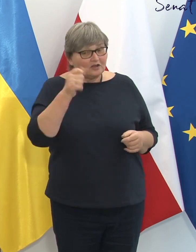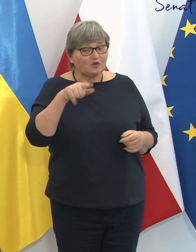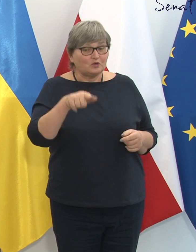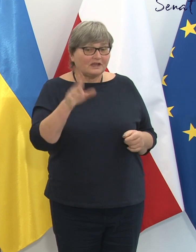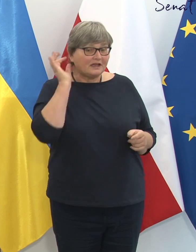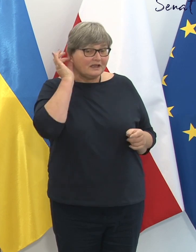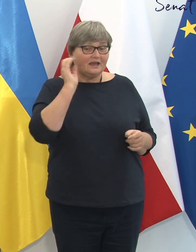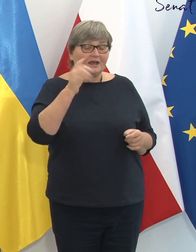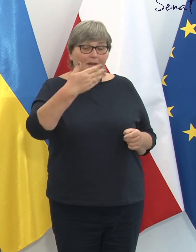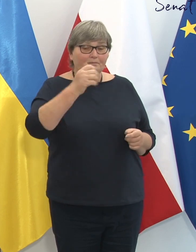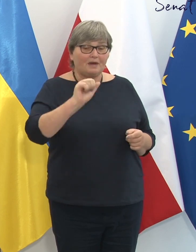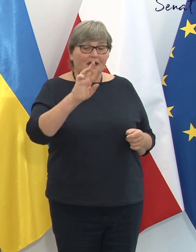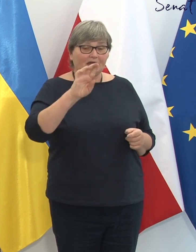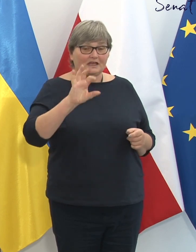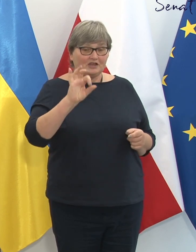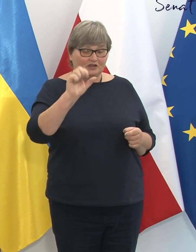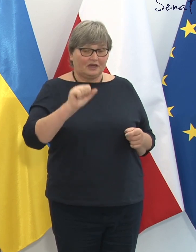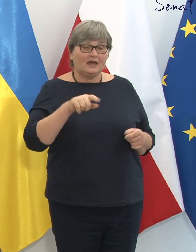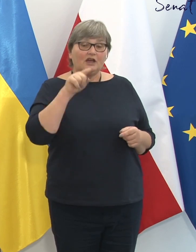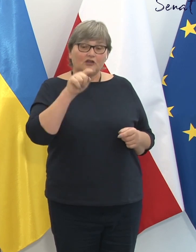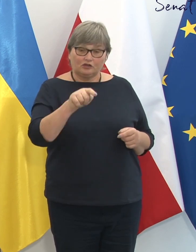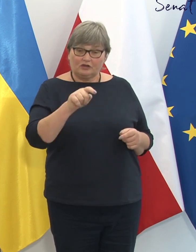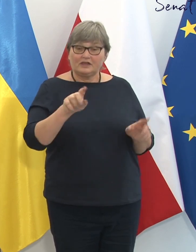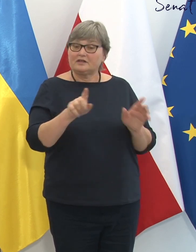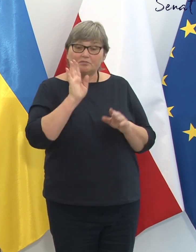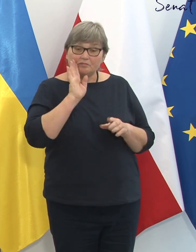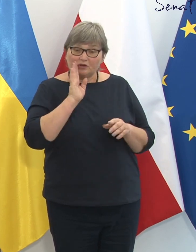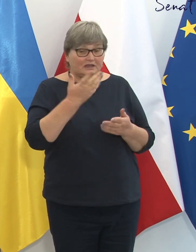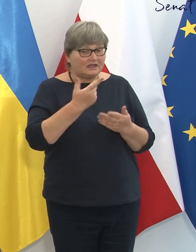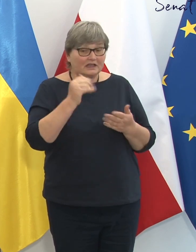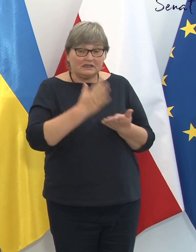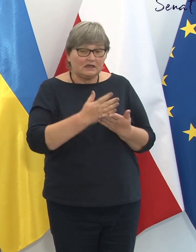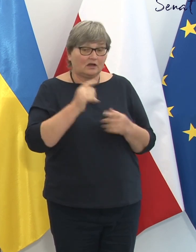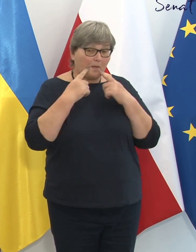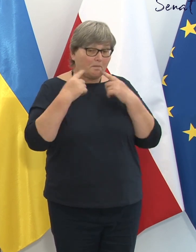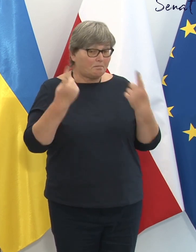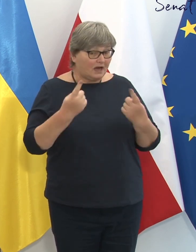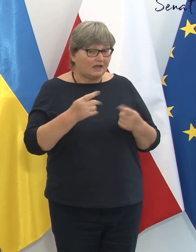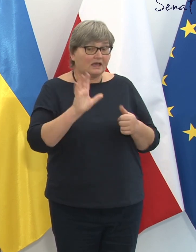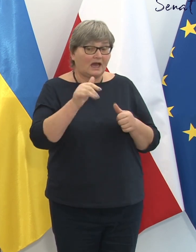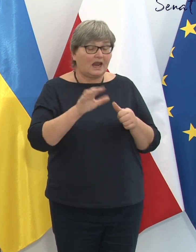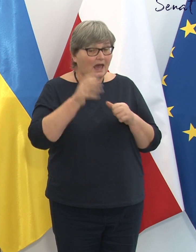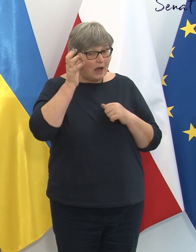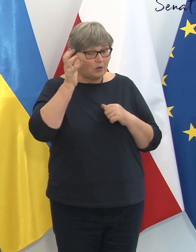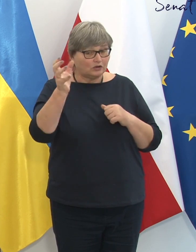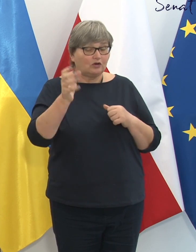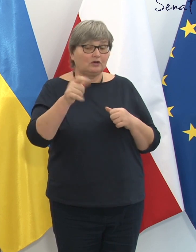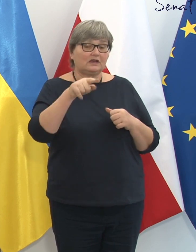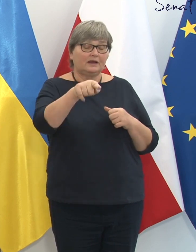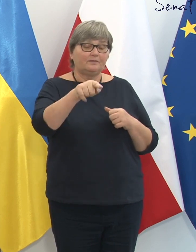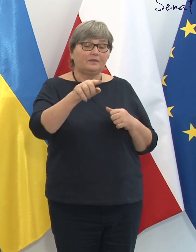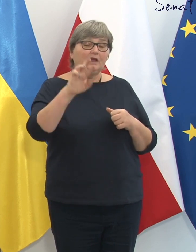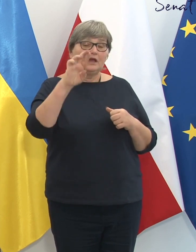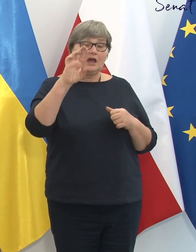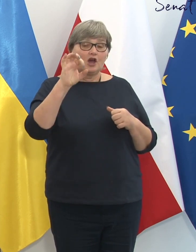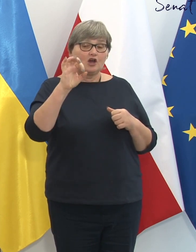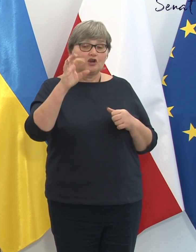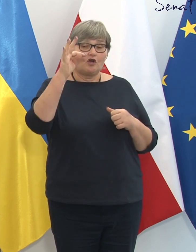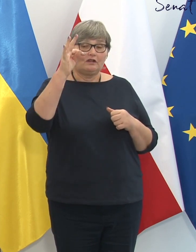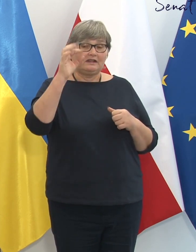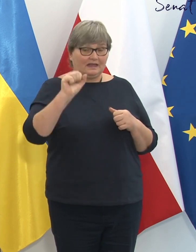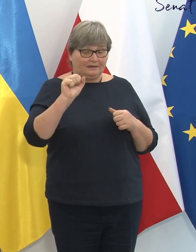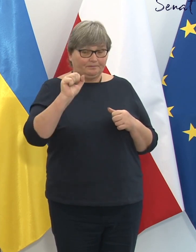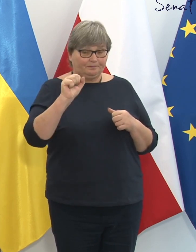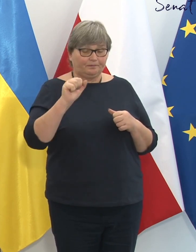pamiętajmy, że jest to autorka roty patriotycznej pieśni. Może w obecnych czasach byśmy ją